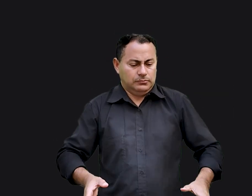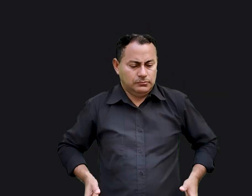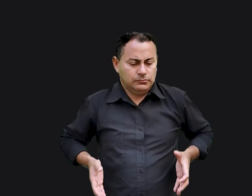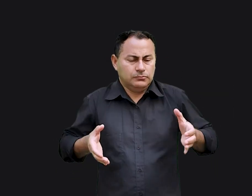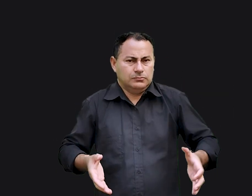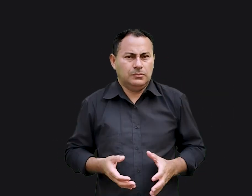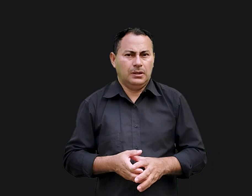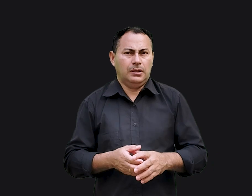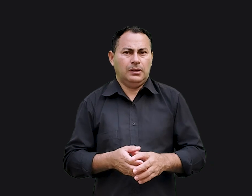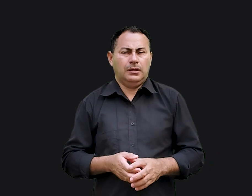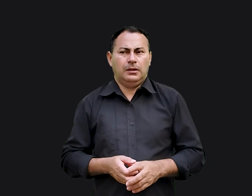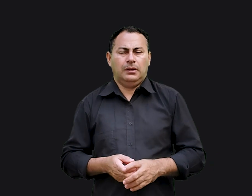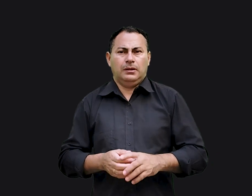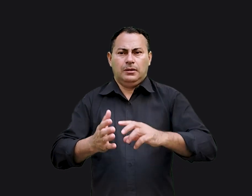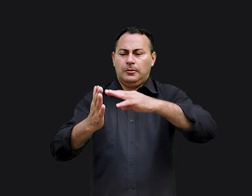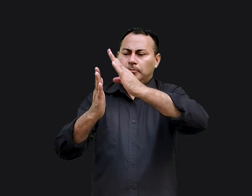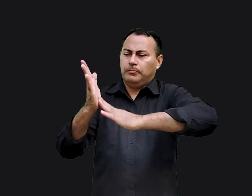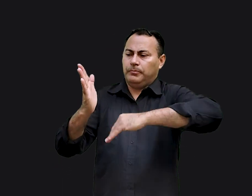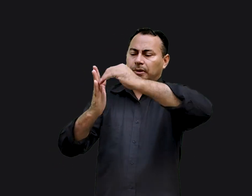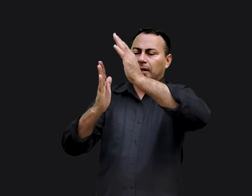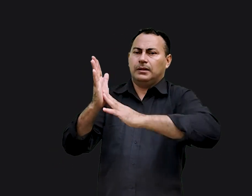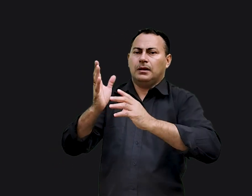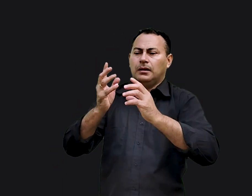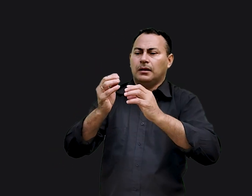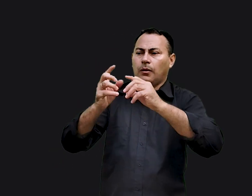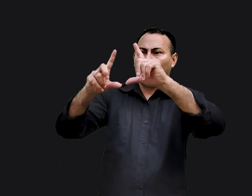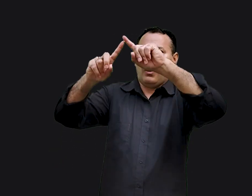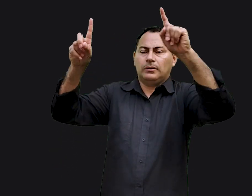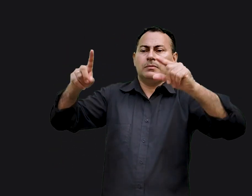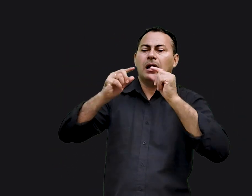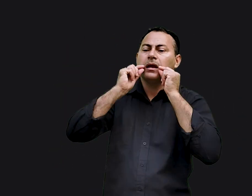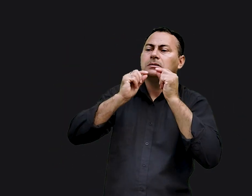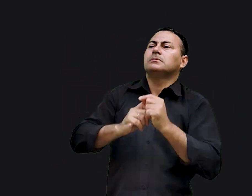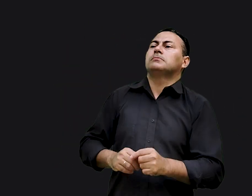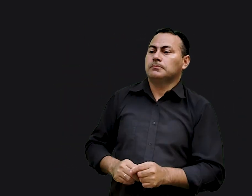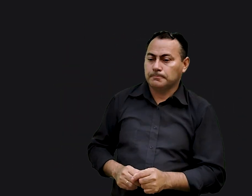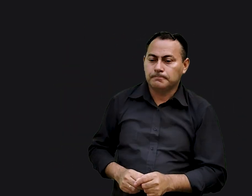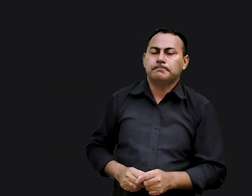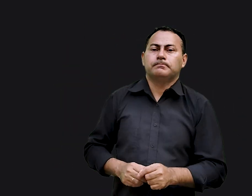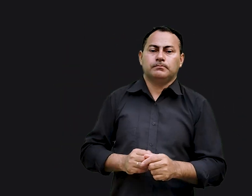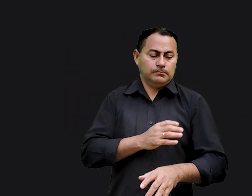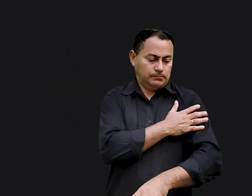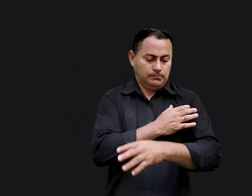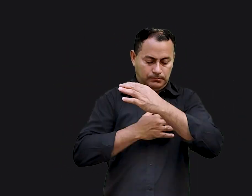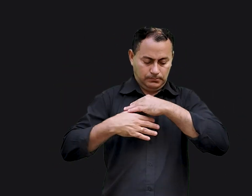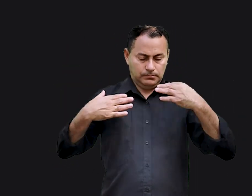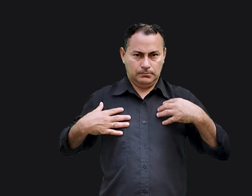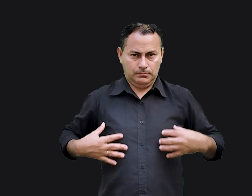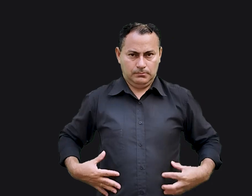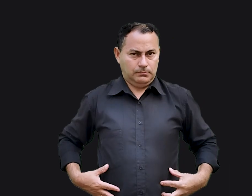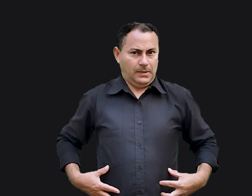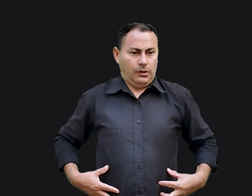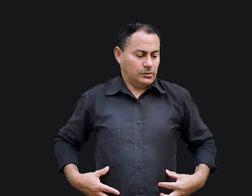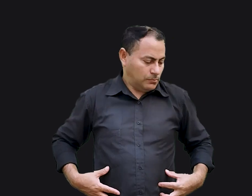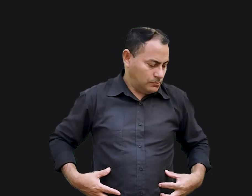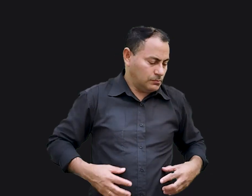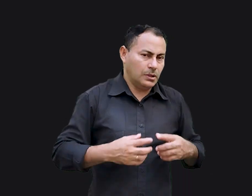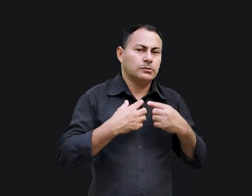uma cadeira de rodas, pinta quadros segurando o pincel com a boca. Ela não mexe nenhuma parte do seu